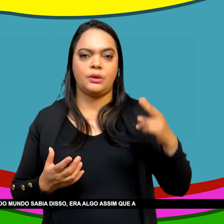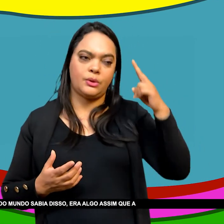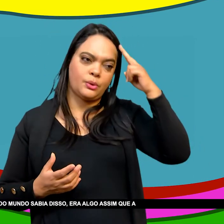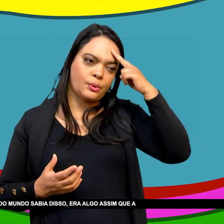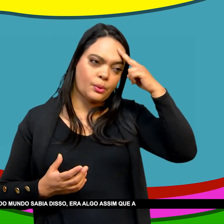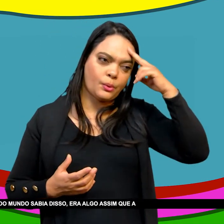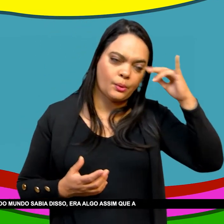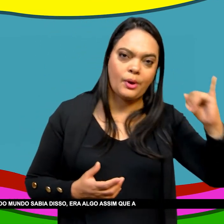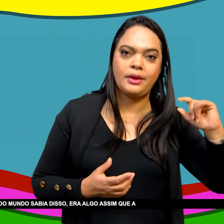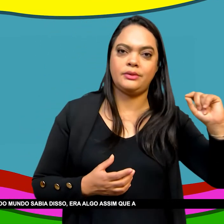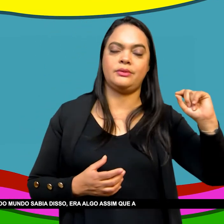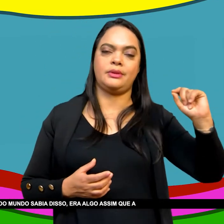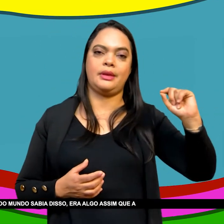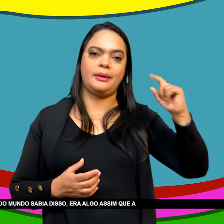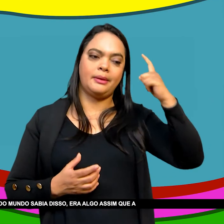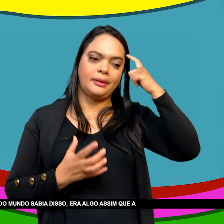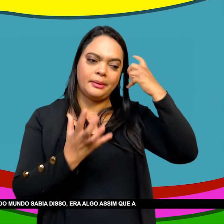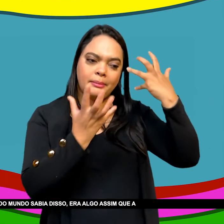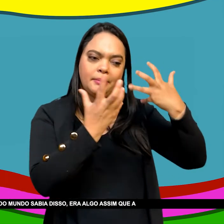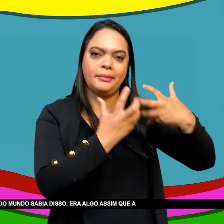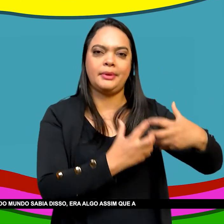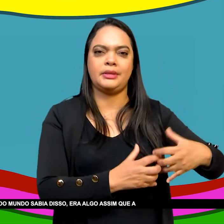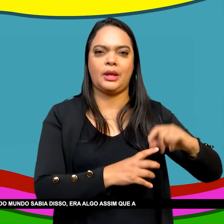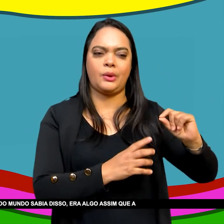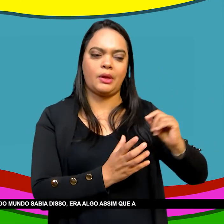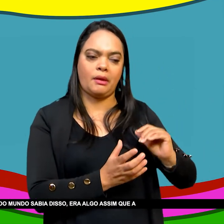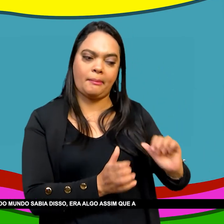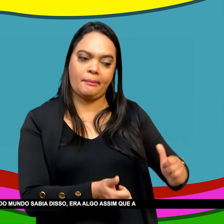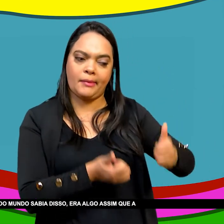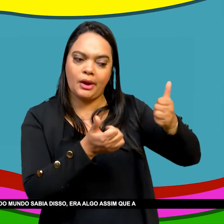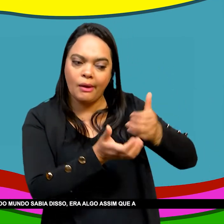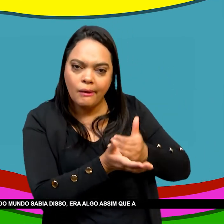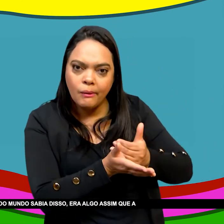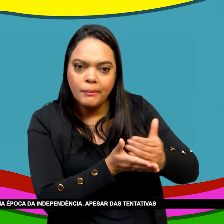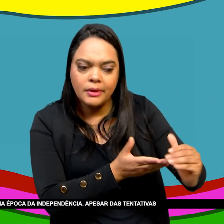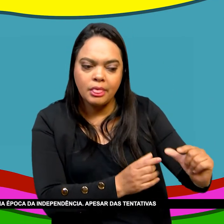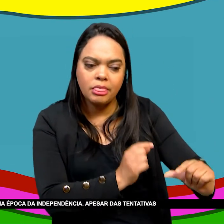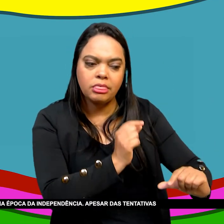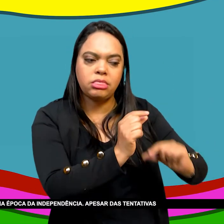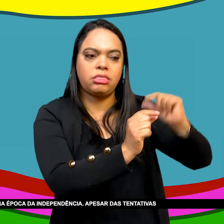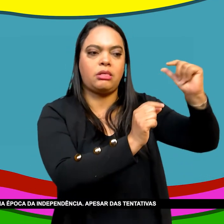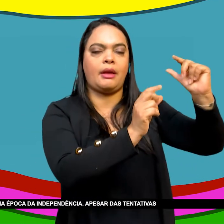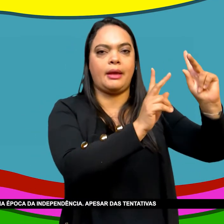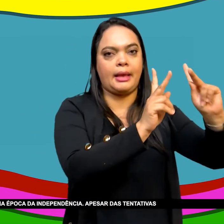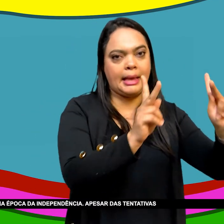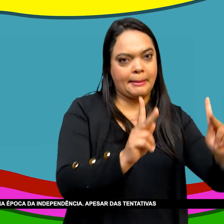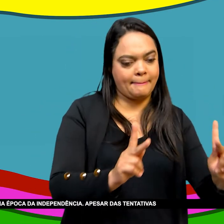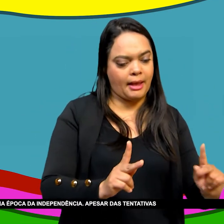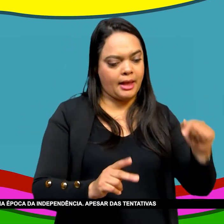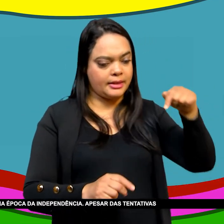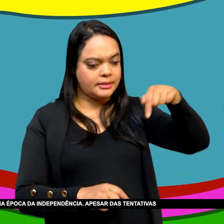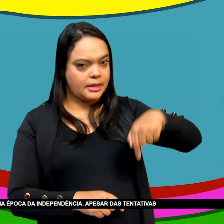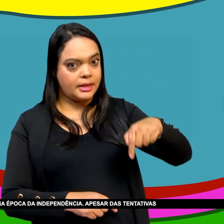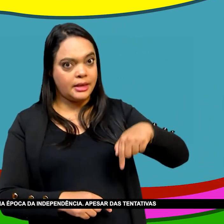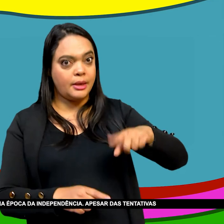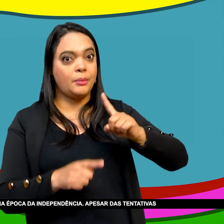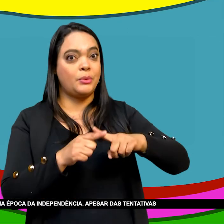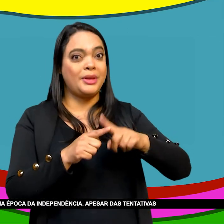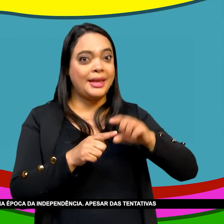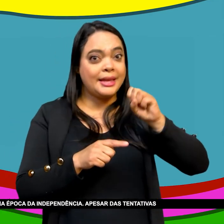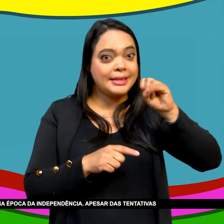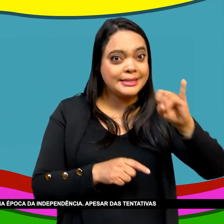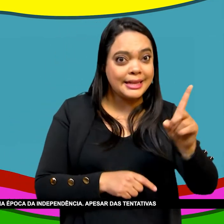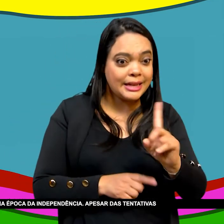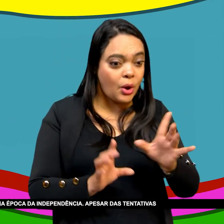Há indícios De que todo mundo Sabia disso Era algo assim Que a revolução do Haiti Perpassou A sociedade